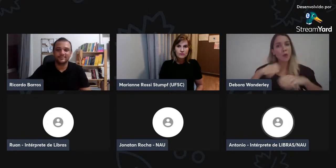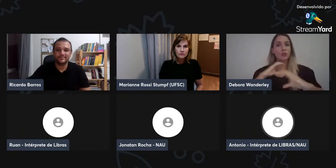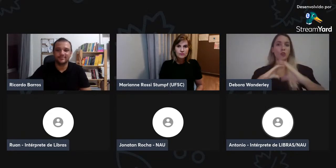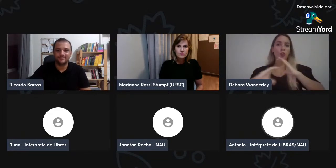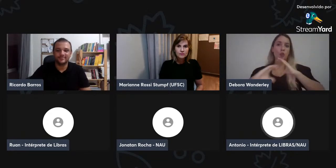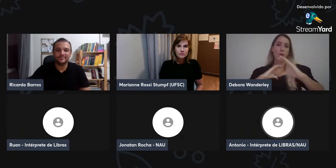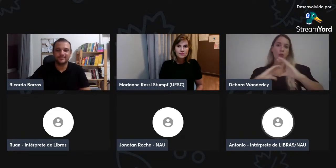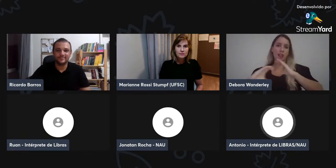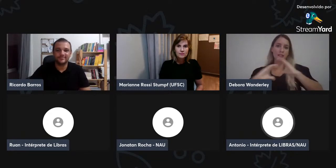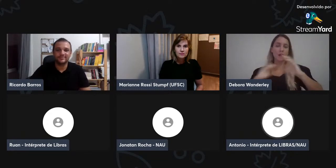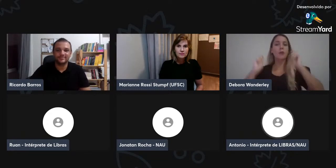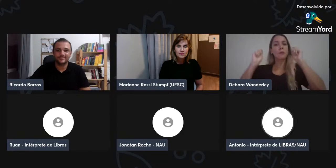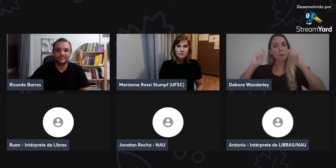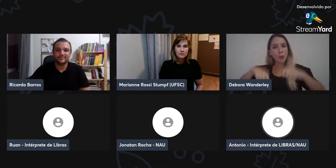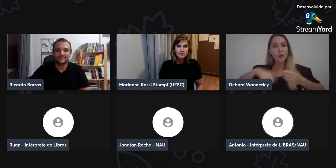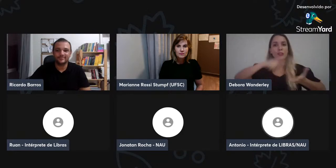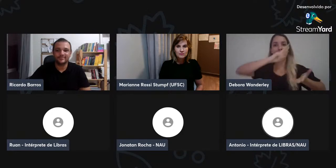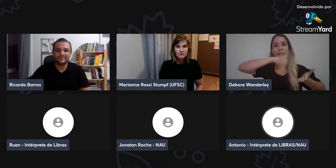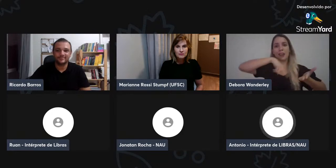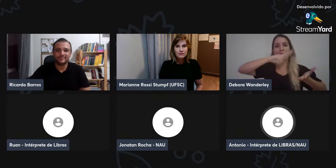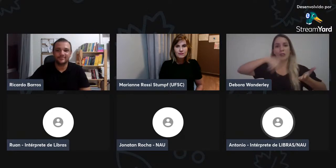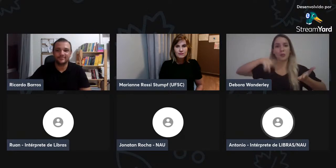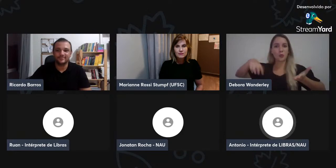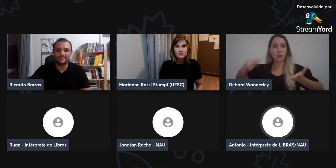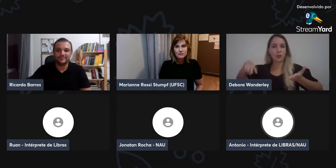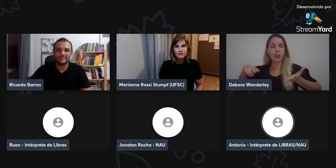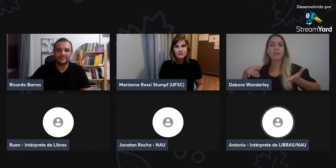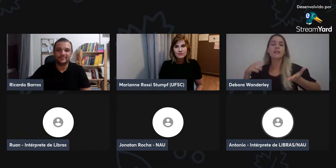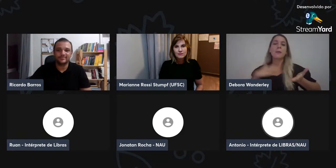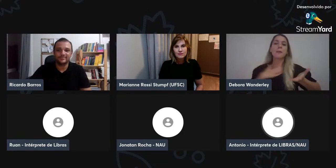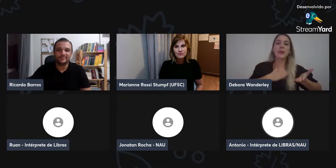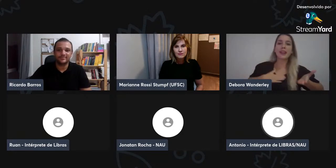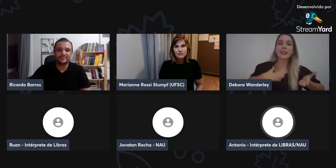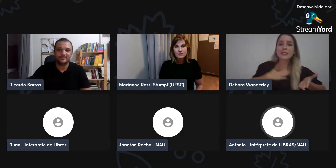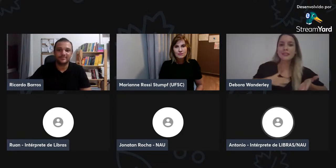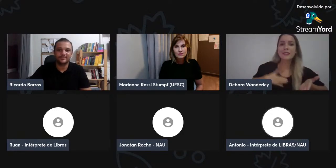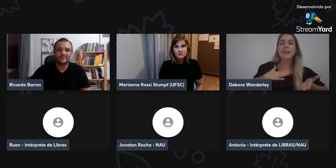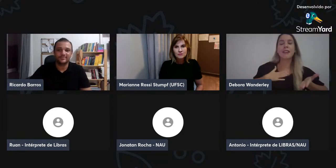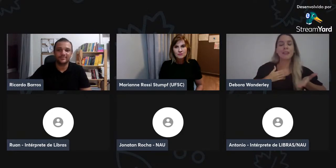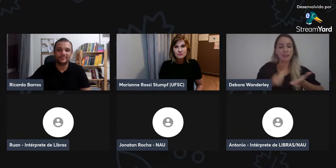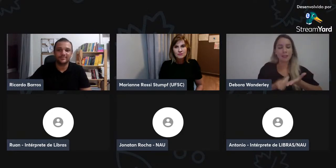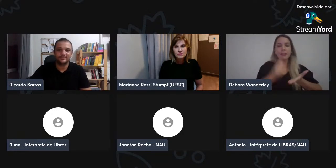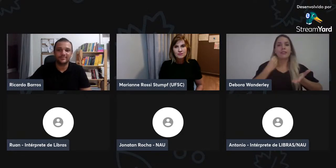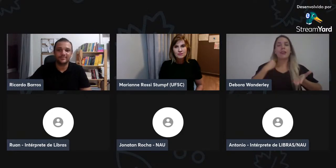escrita, tem escrita de sinais até porque ela está relacionada à comunicação.